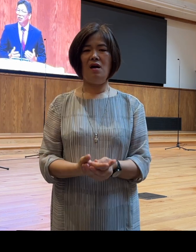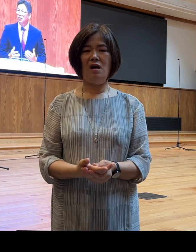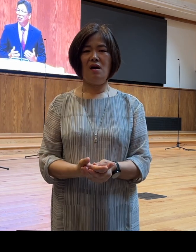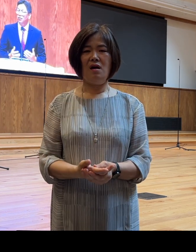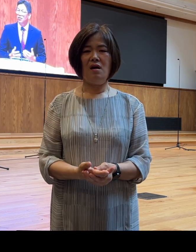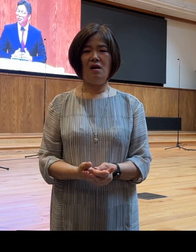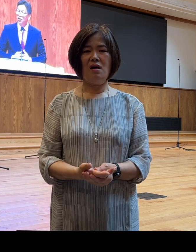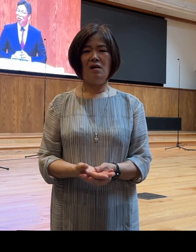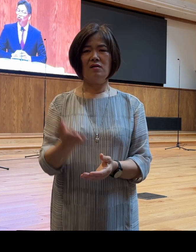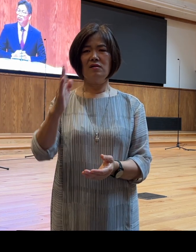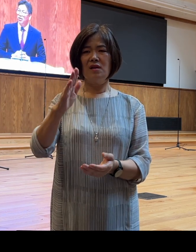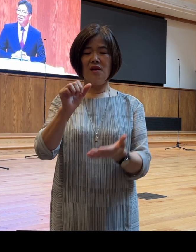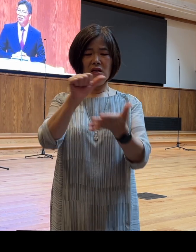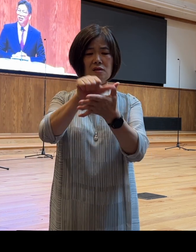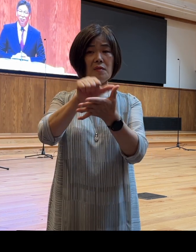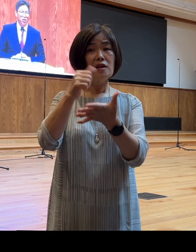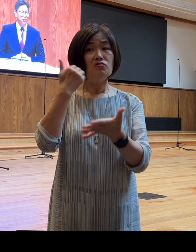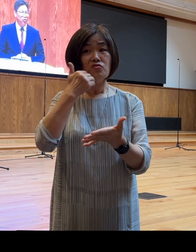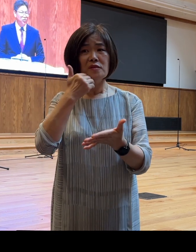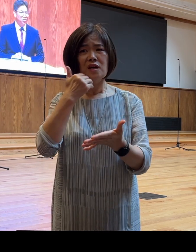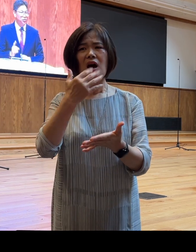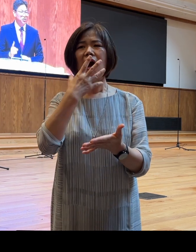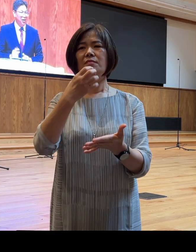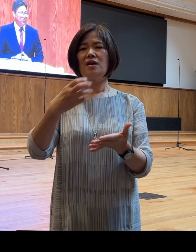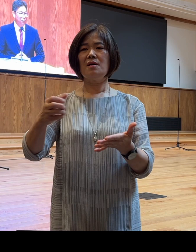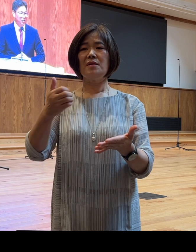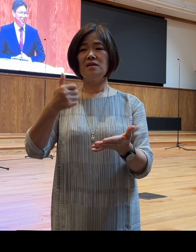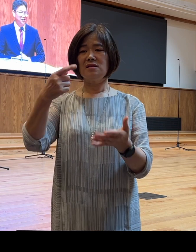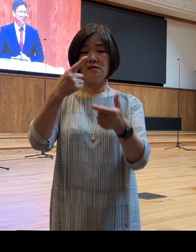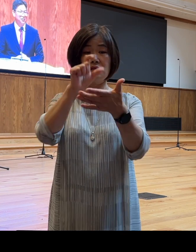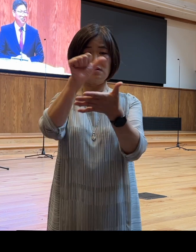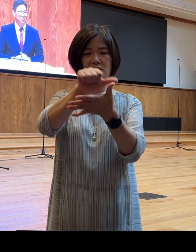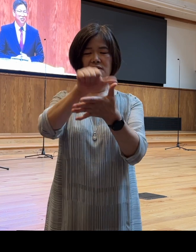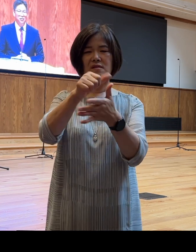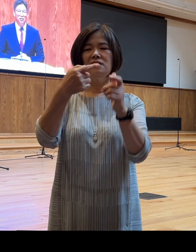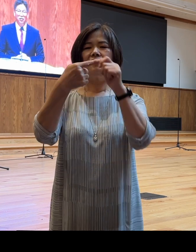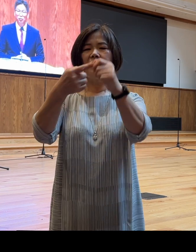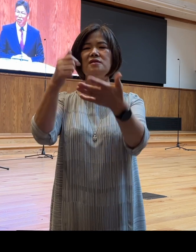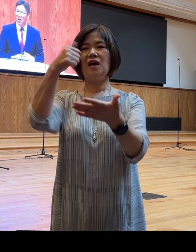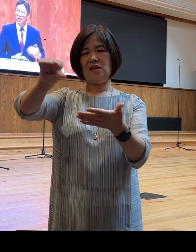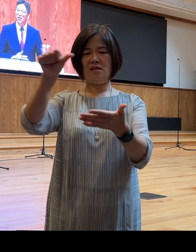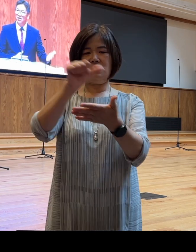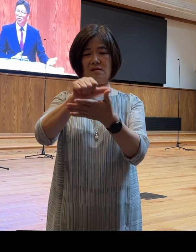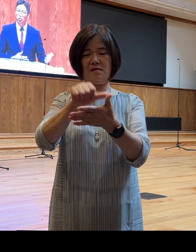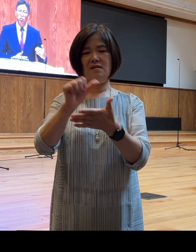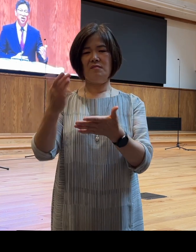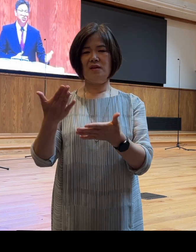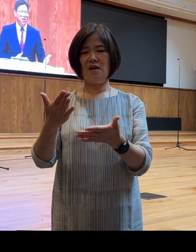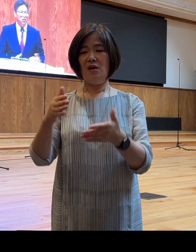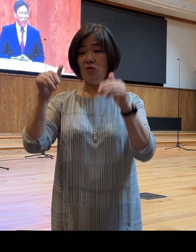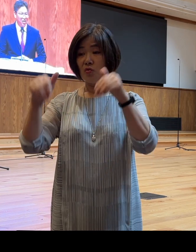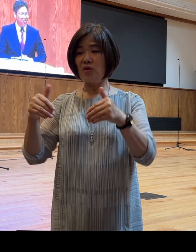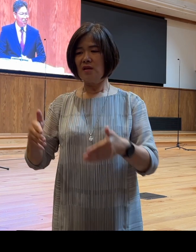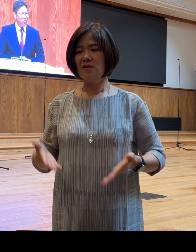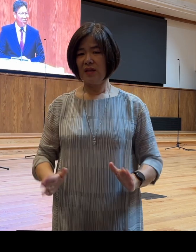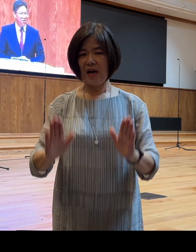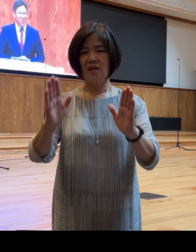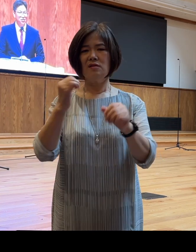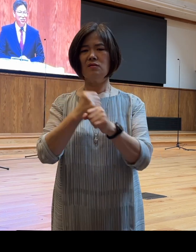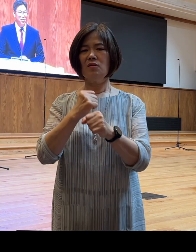이스마엘이 누구입니까? 아브라함이 얻은 첫째 아들입니다 여러분 하갈에게서 종에게서 나왔다고 이 아들이 귀하지 않겠습니까? 그렇지